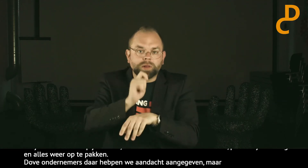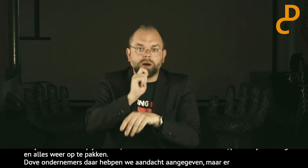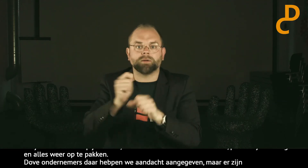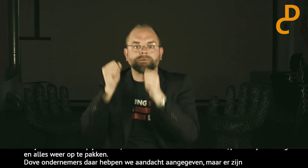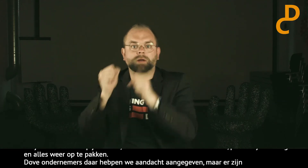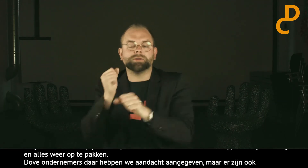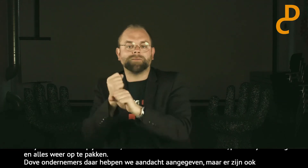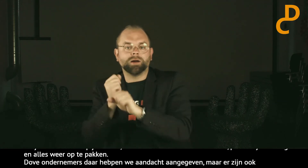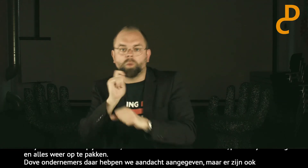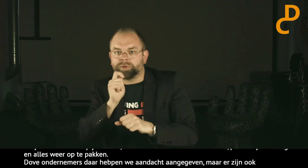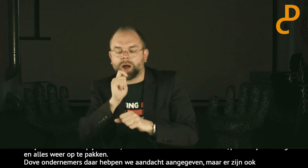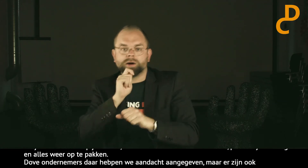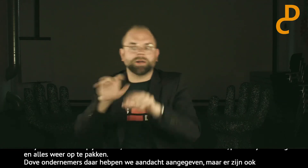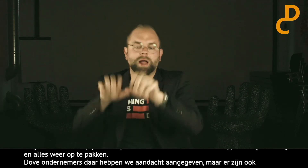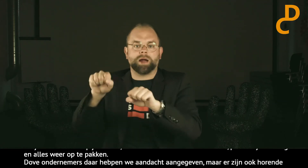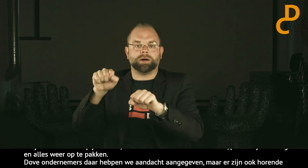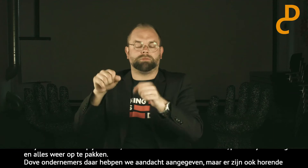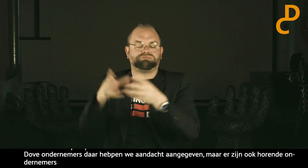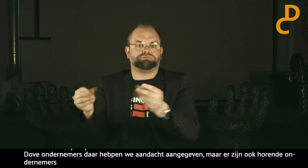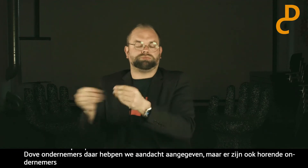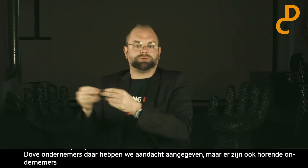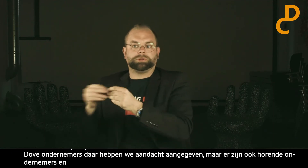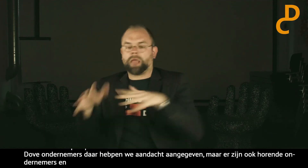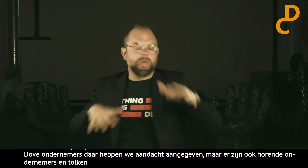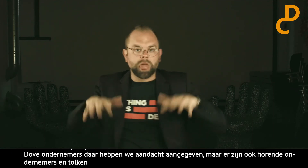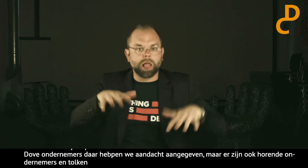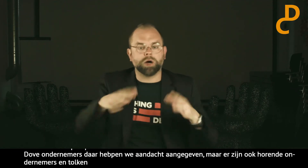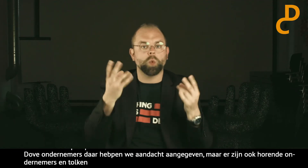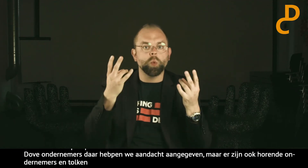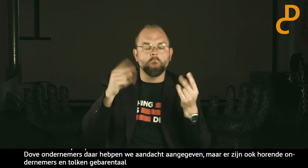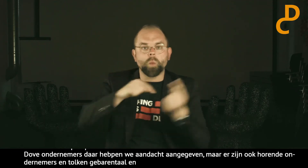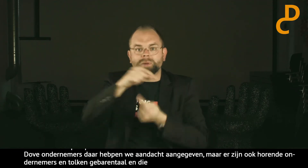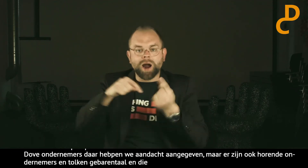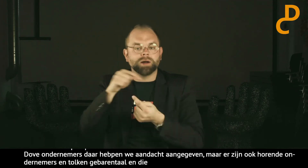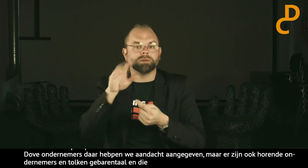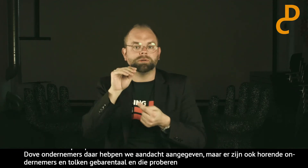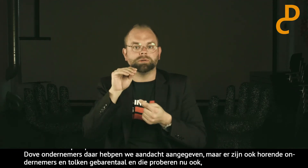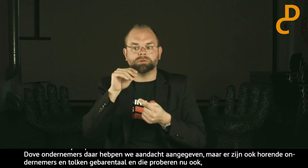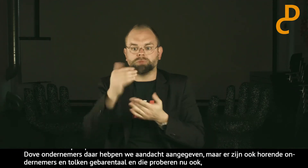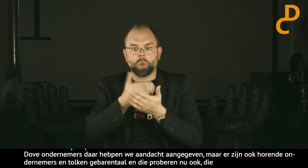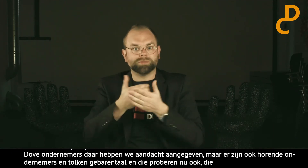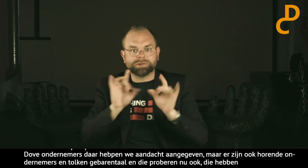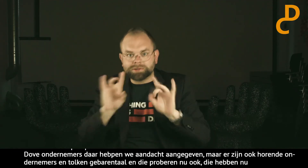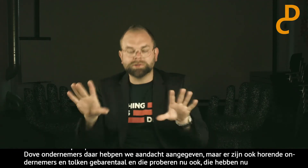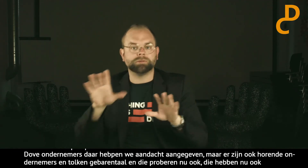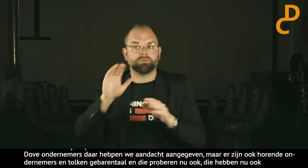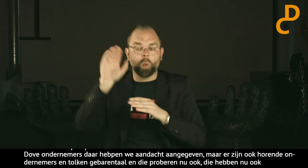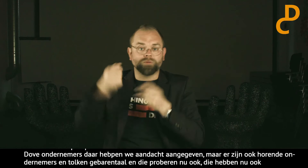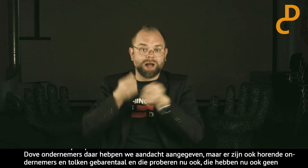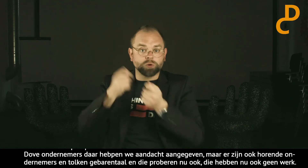En tolken gebarentaal. en die proberen dus nu ook... Die hebben nu ook geen werk. En ja, hoe gaan zij er mee om? Ze